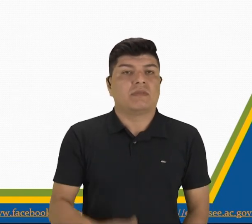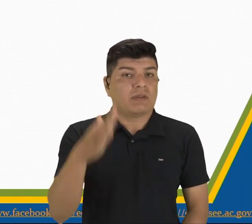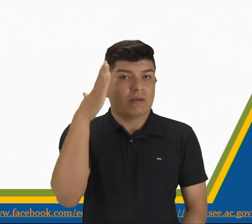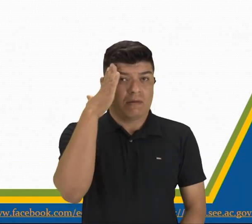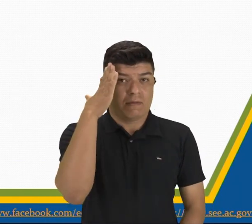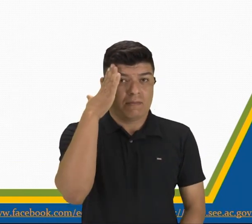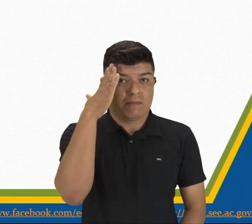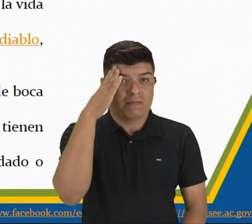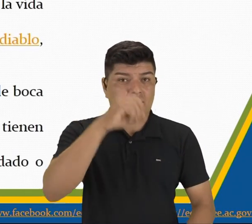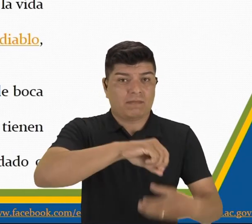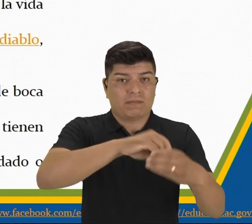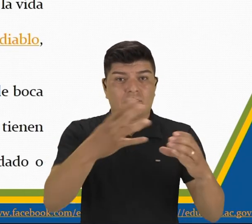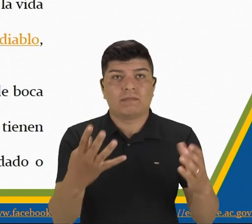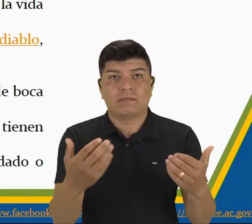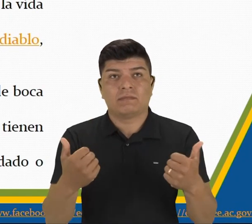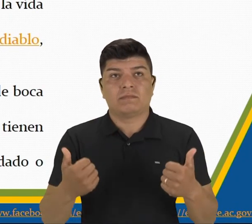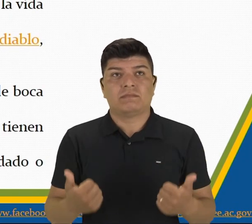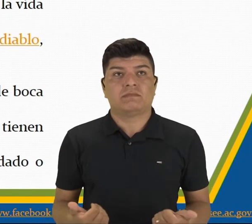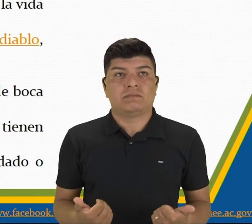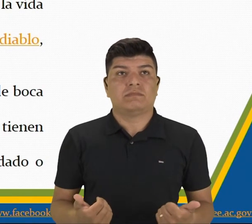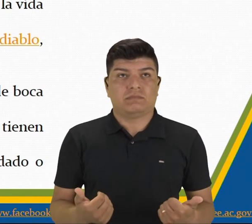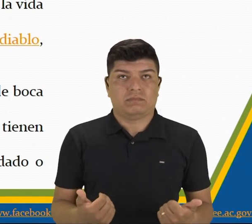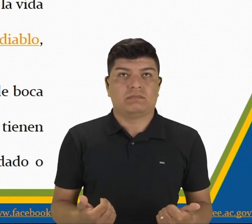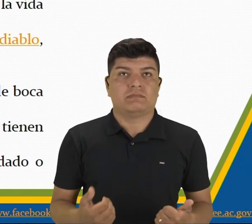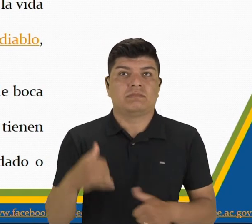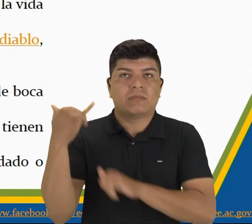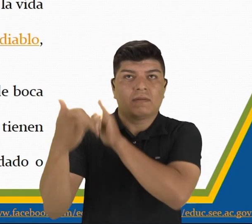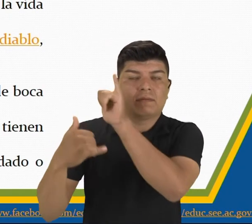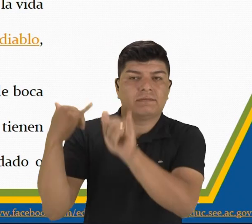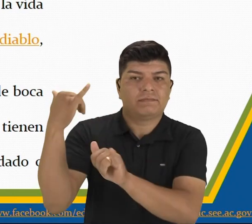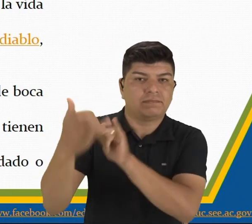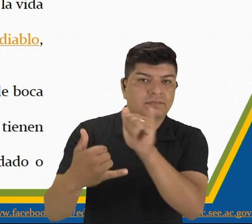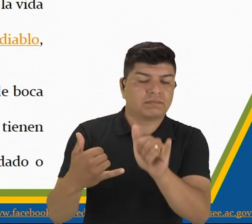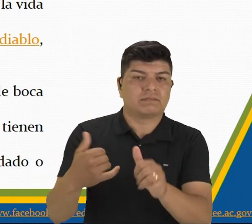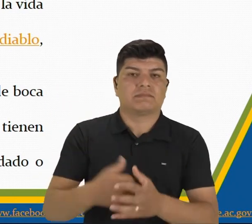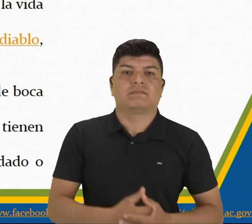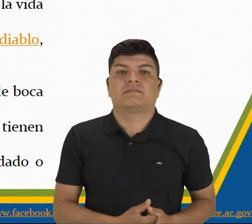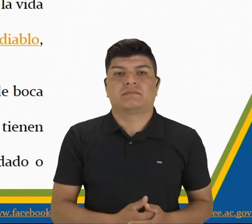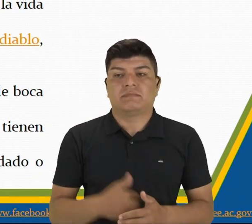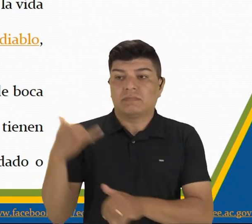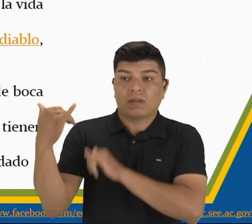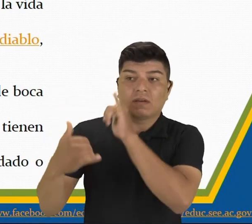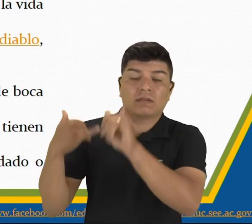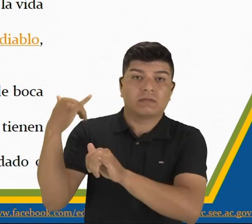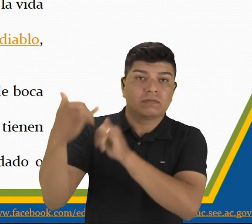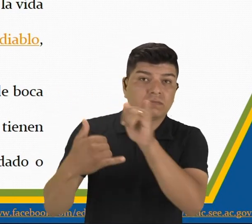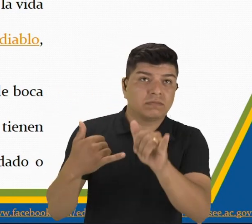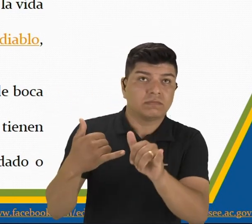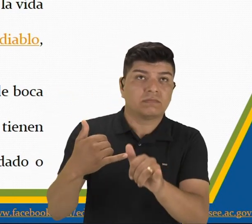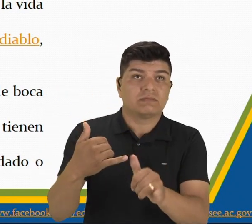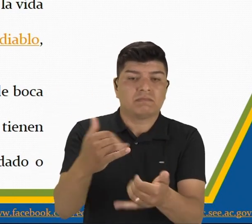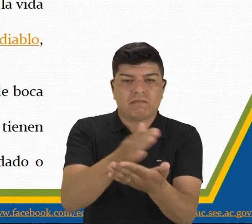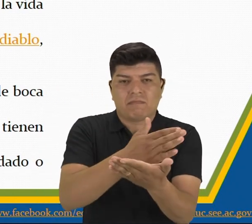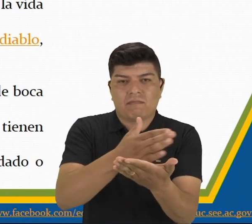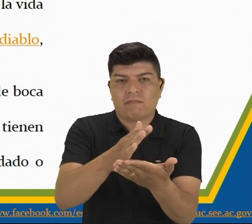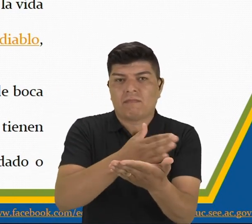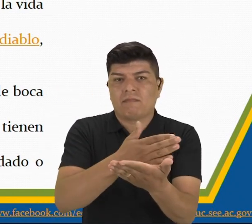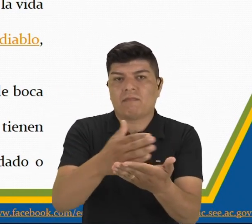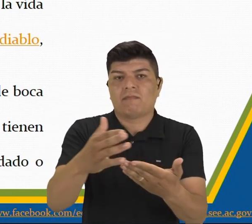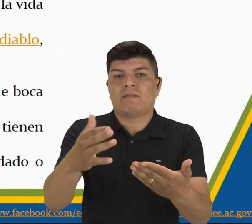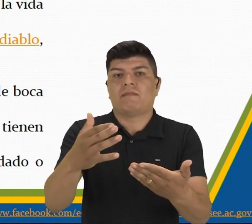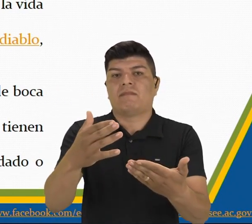las características de la leyenda. Para la leyenda tenemos varias características,